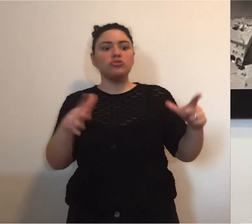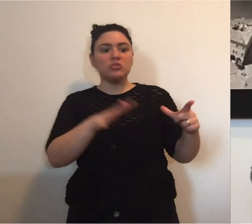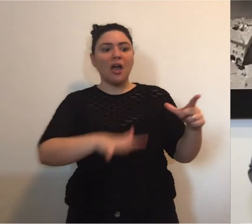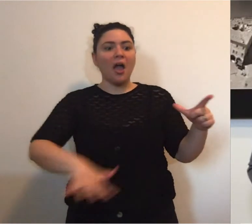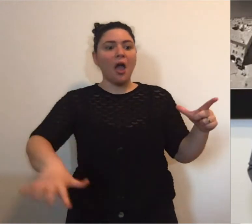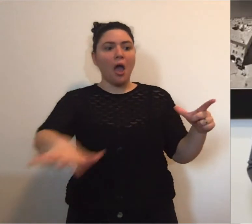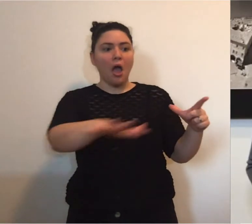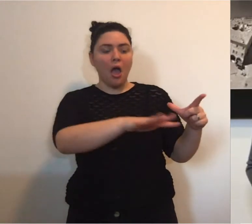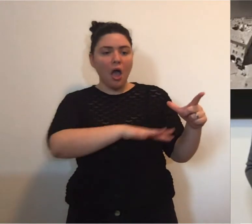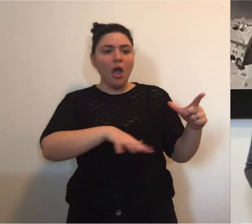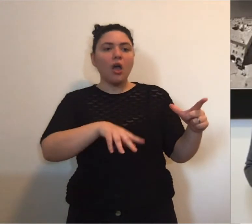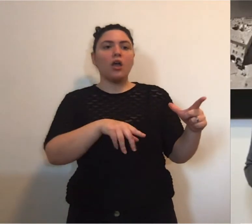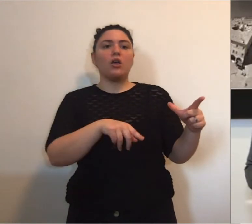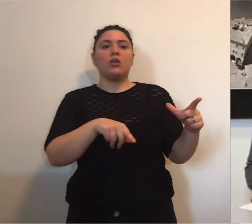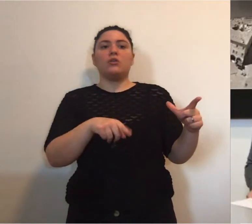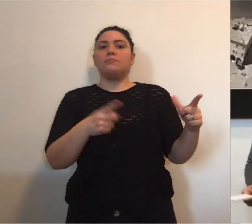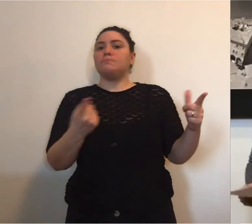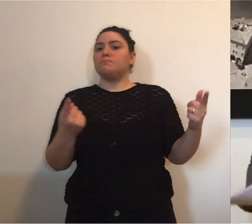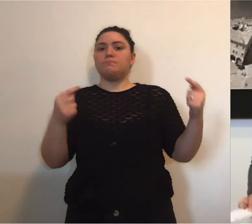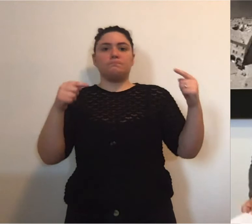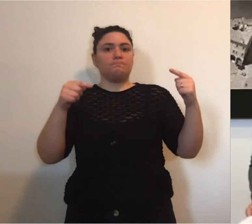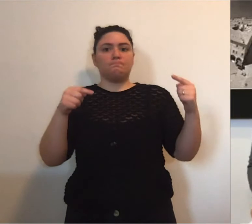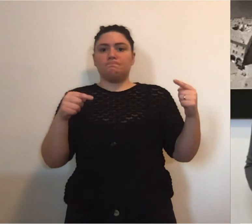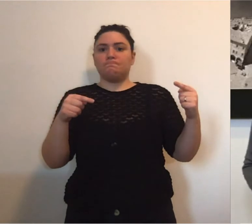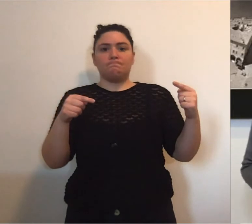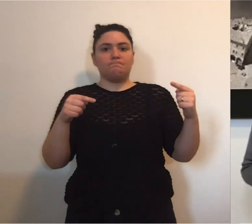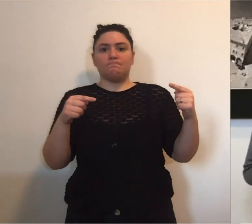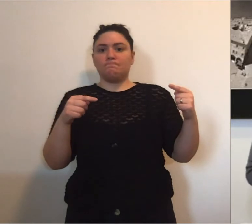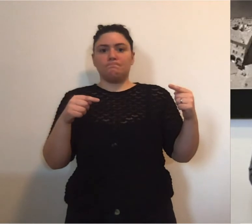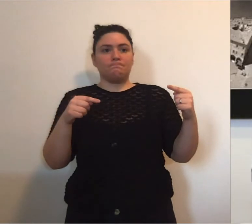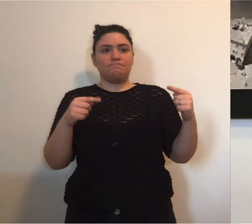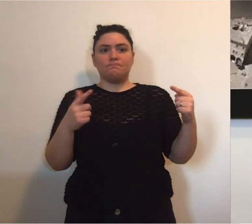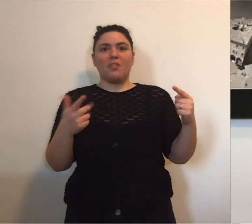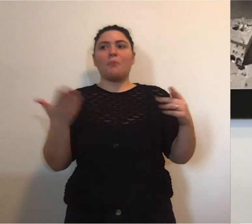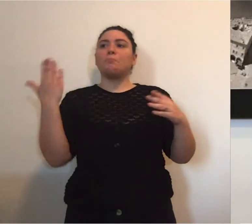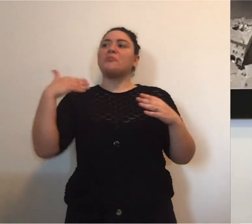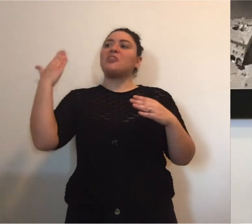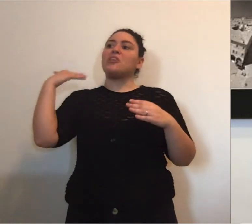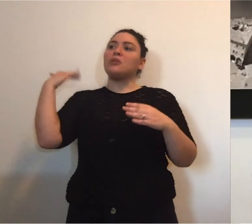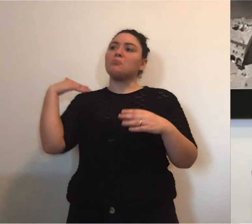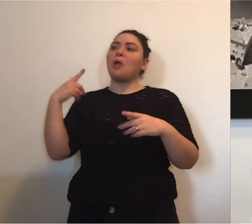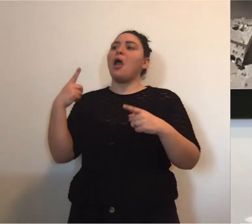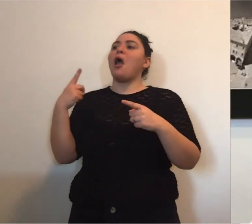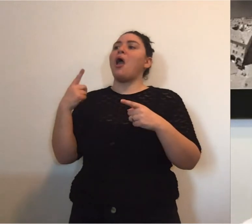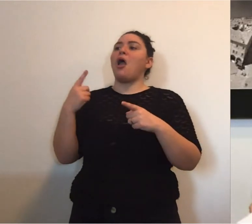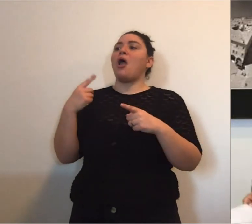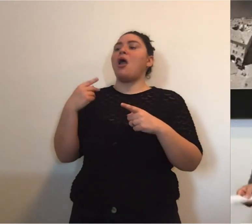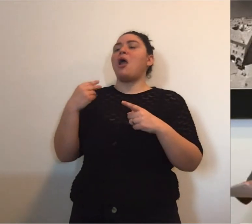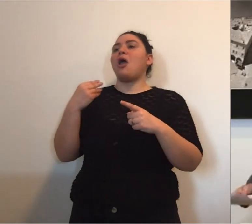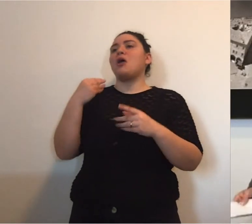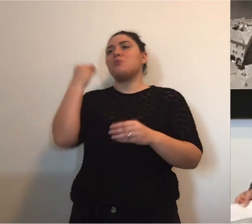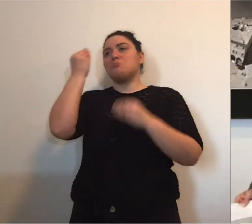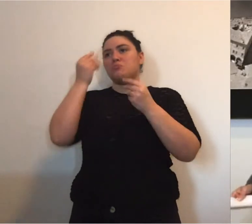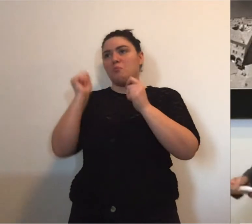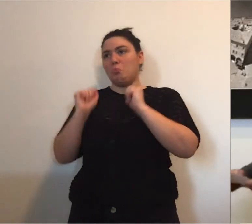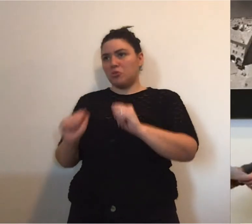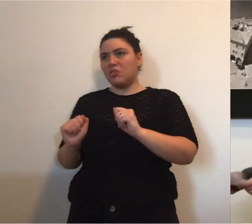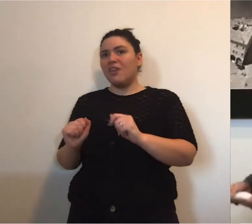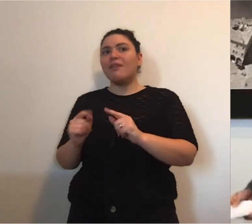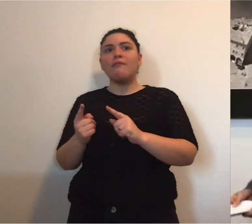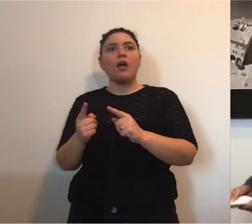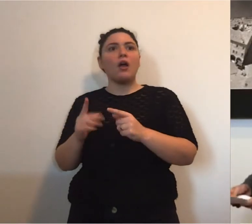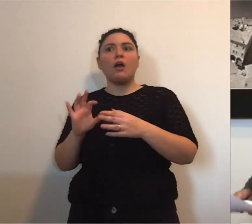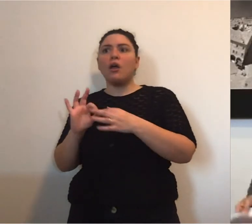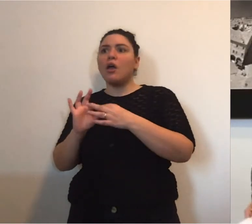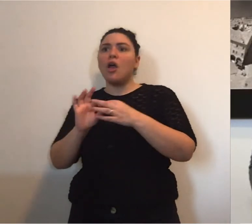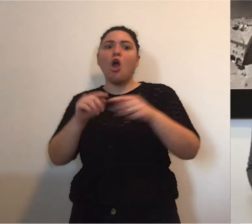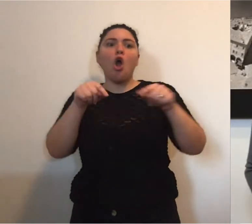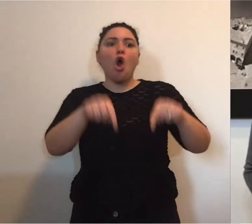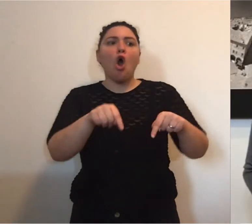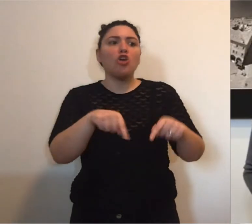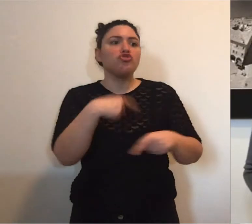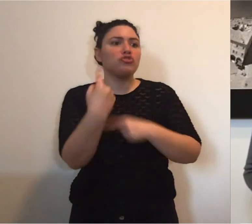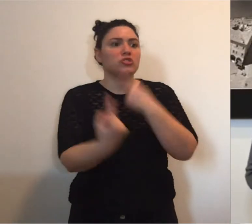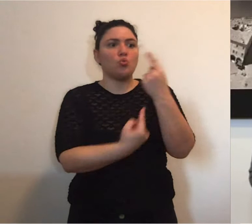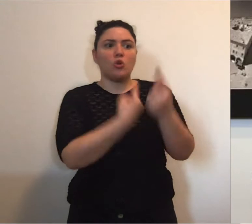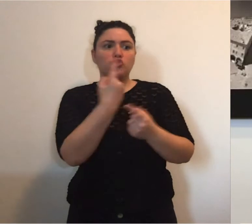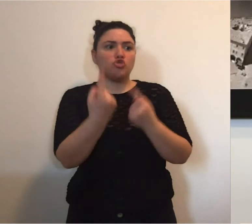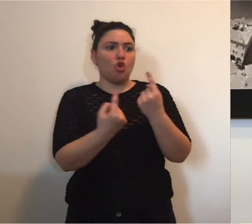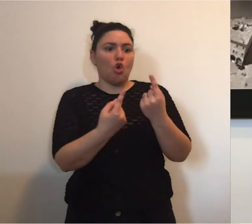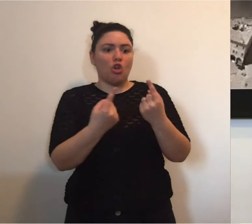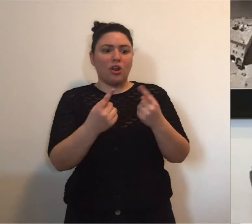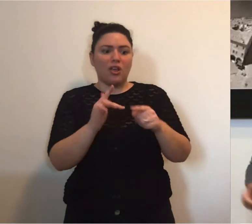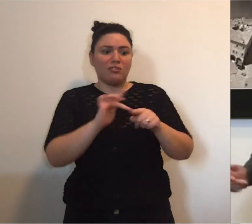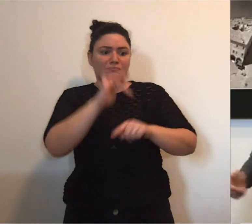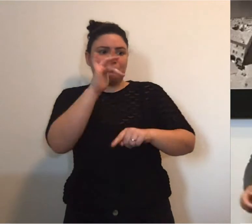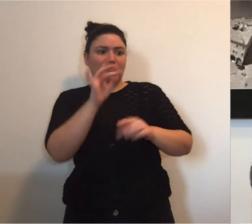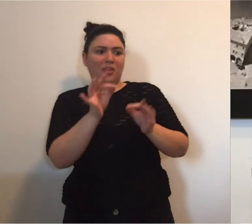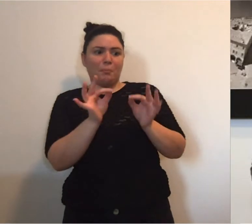spiegato avevamo in testa una città, quella città oggi, quella visione di città non può